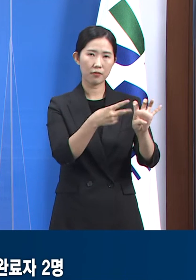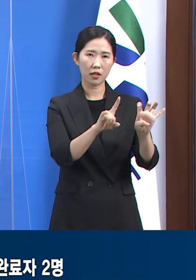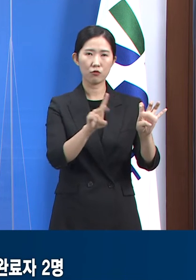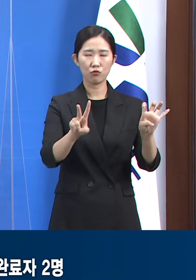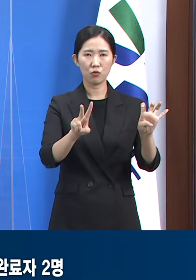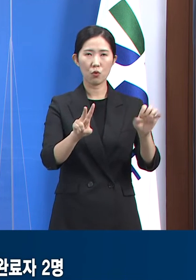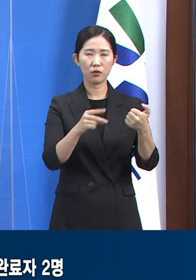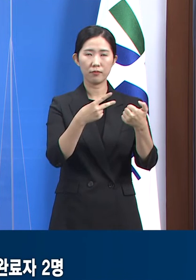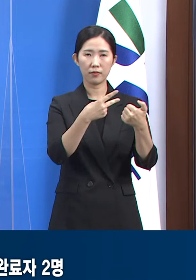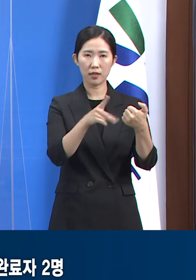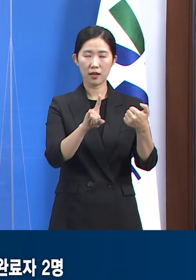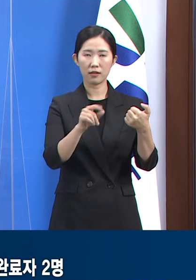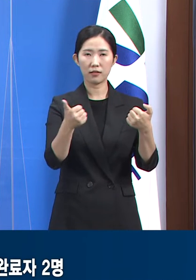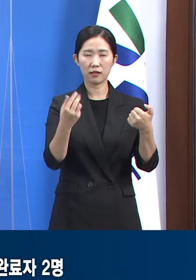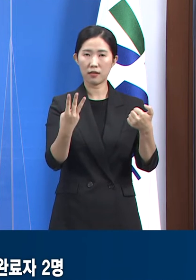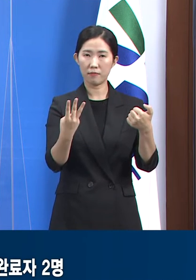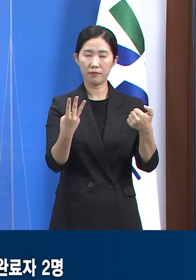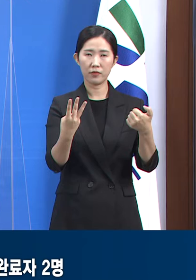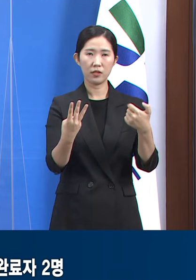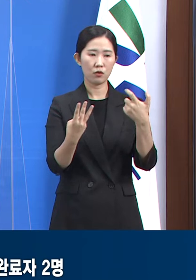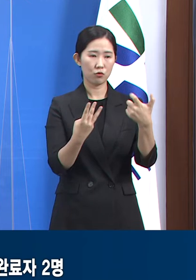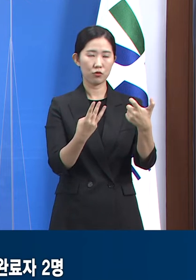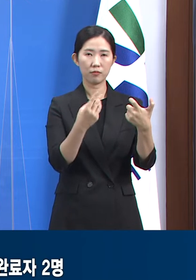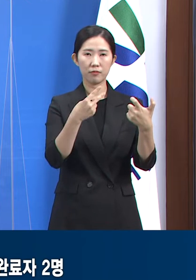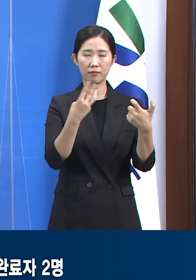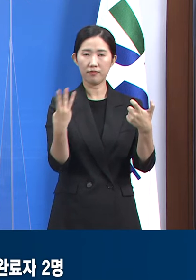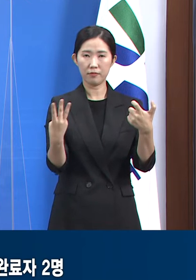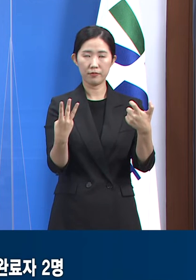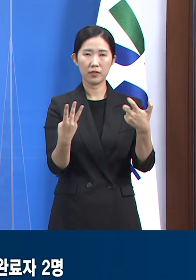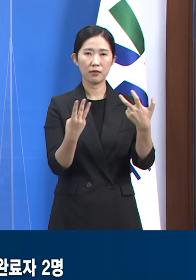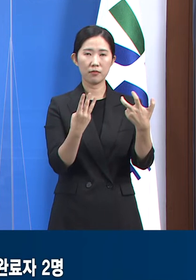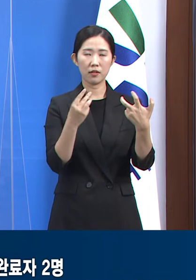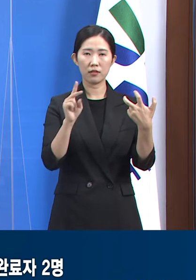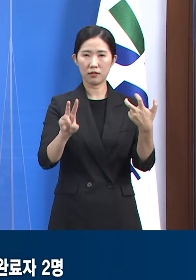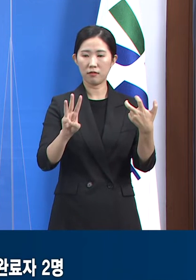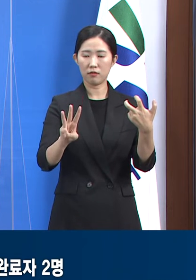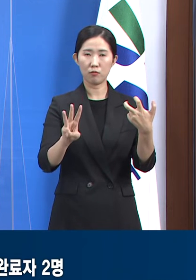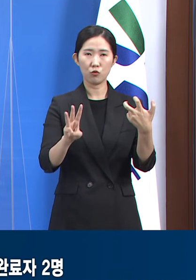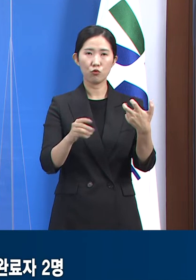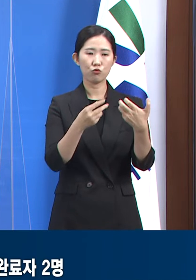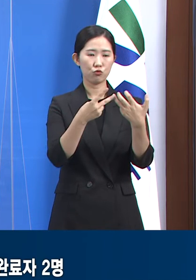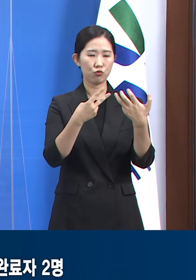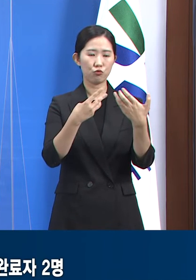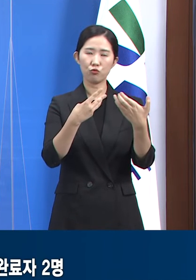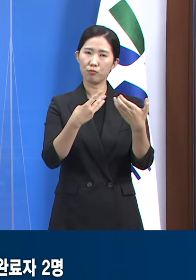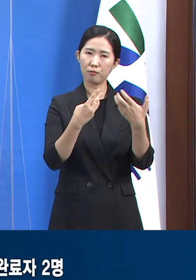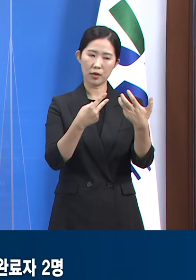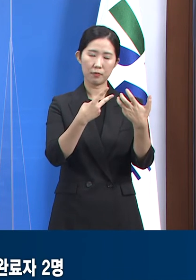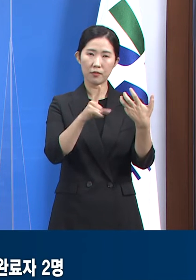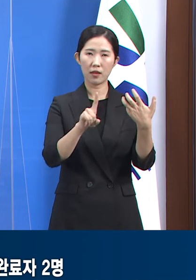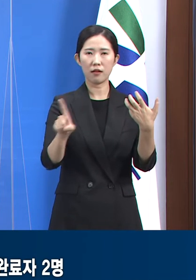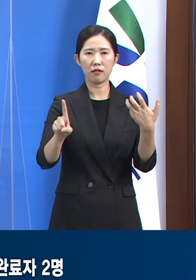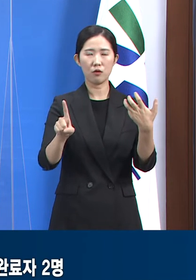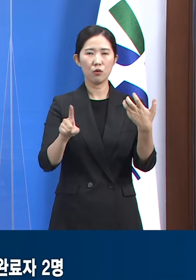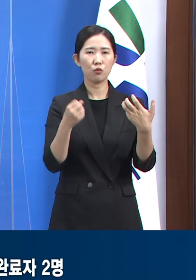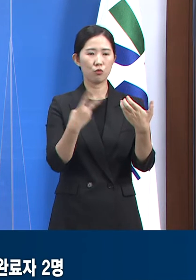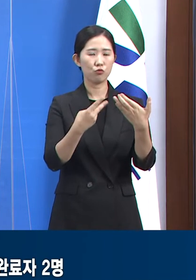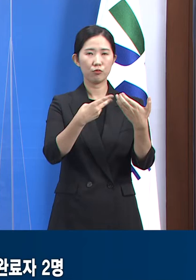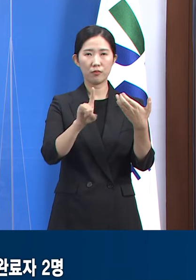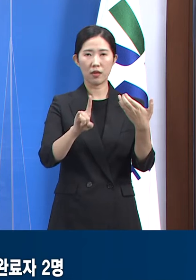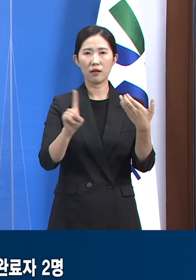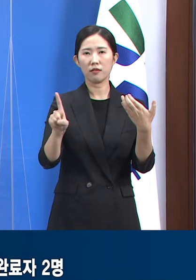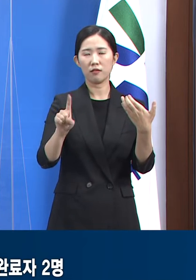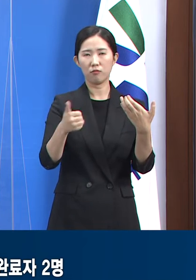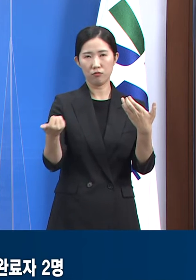50대 3명, 60대 3명, 70대 5명, 80대 2명, 90대 1명입니다. 백신 미접종자는 10명,